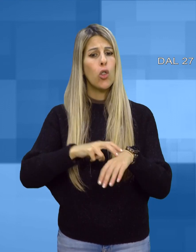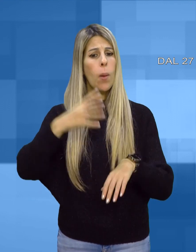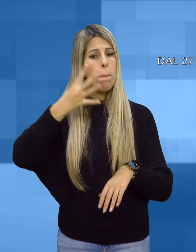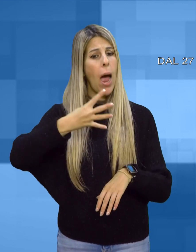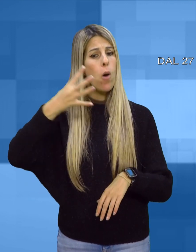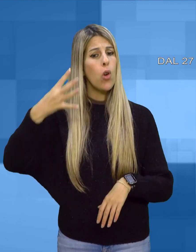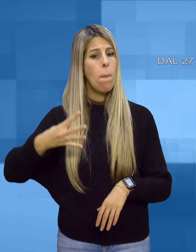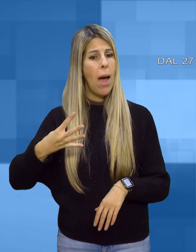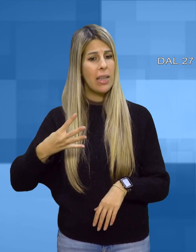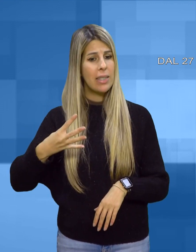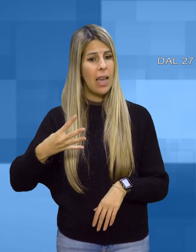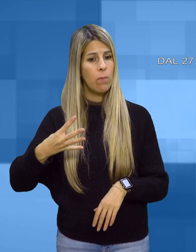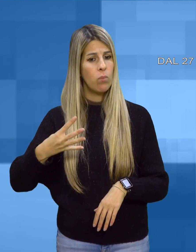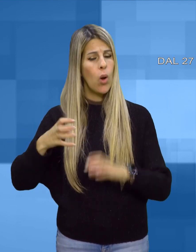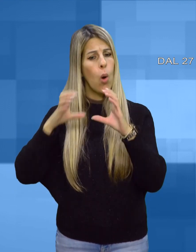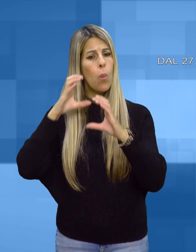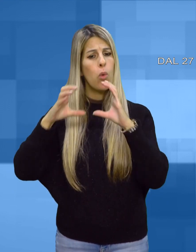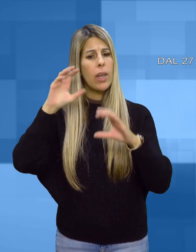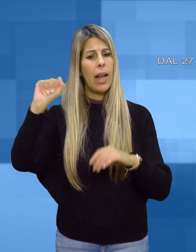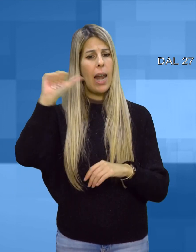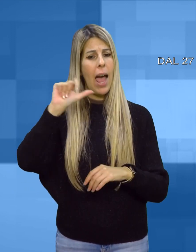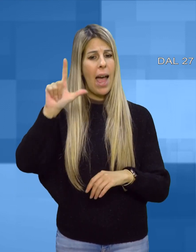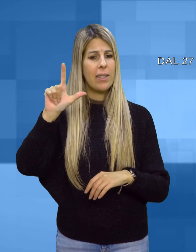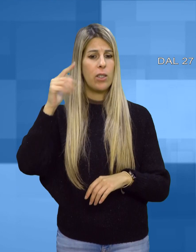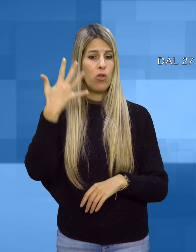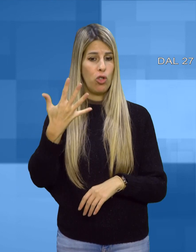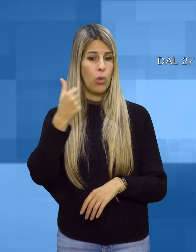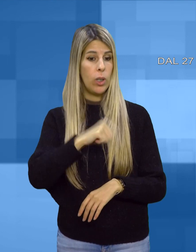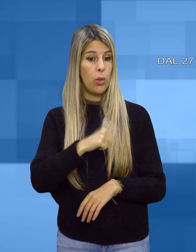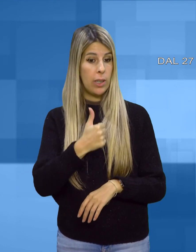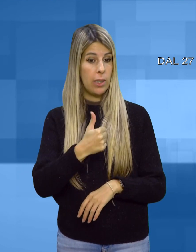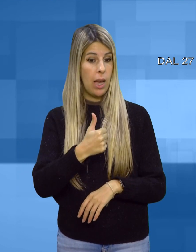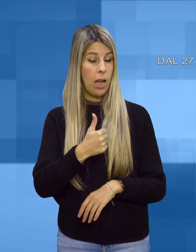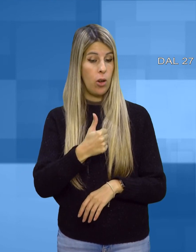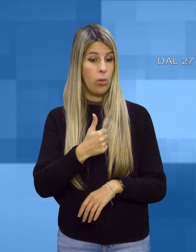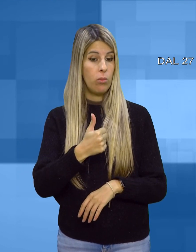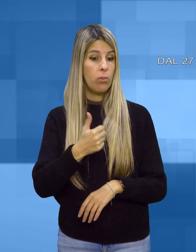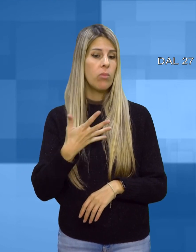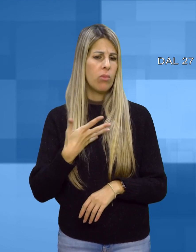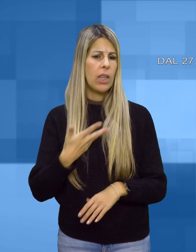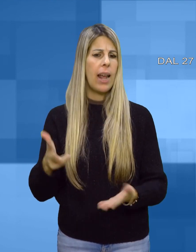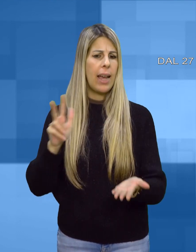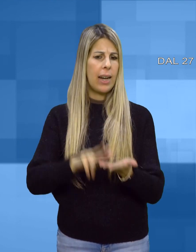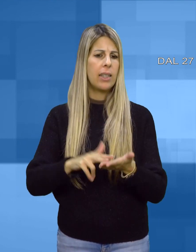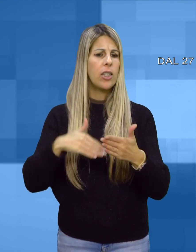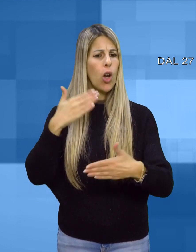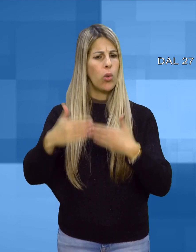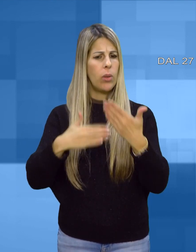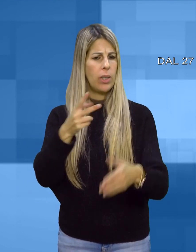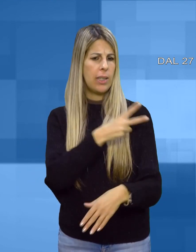A comunicarlo è l'aslo 5 di Oristano Verrà così garantita la continuità assistenziale